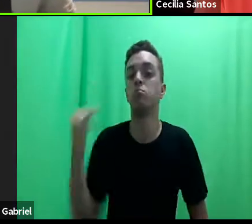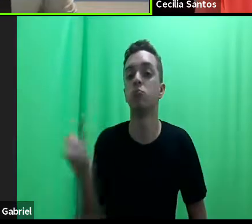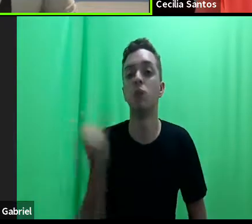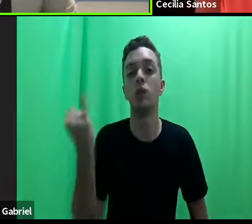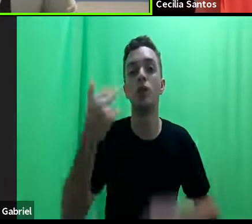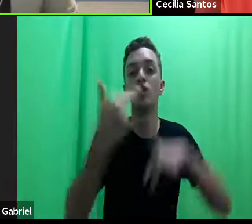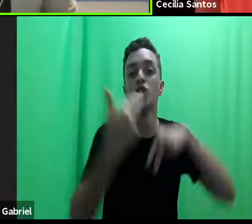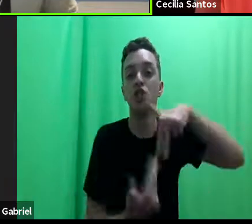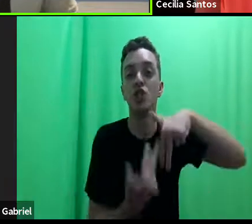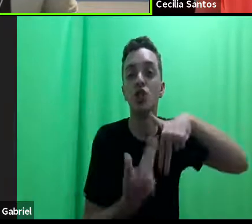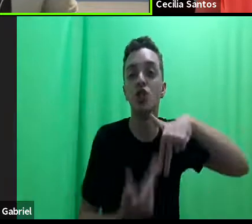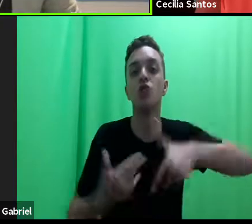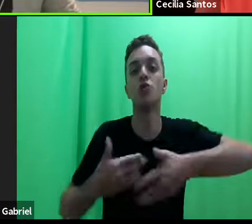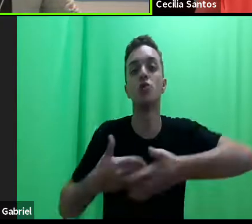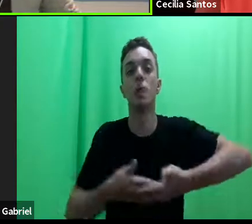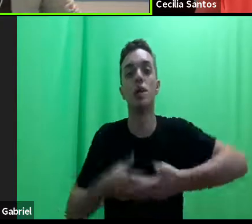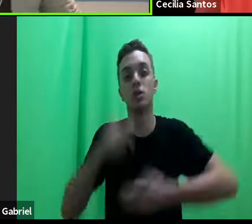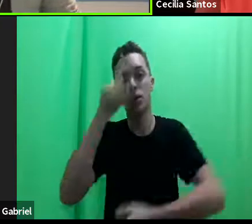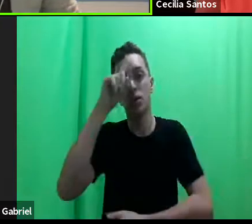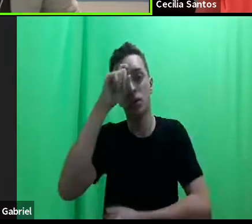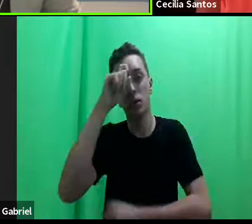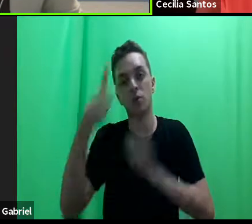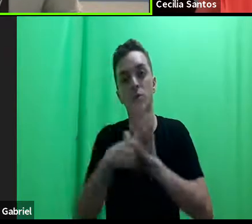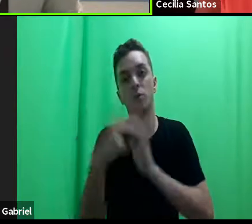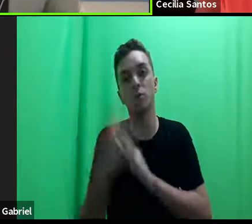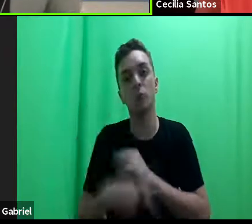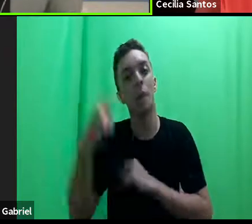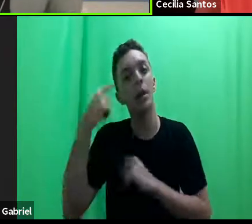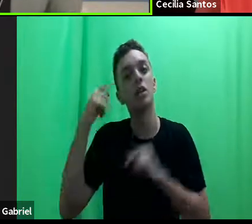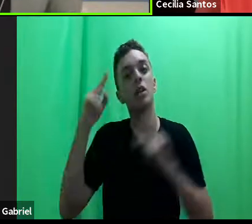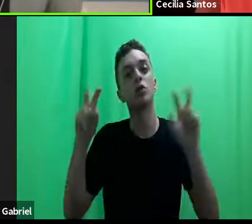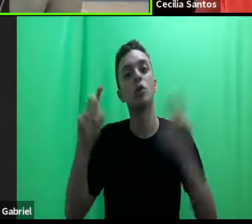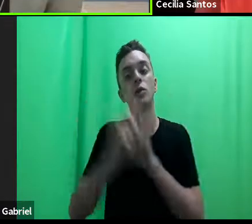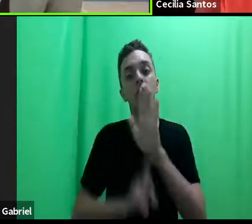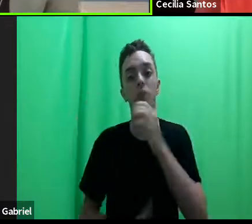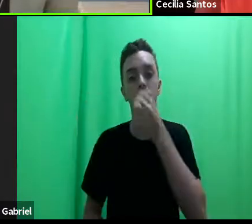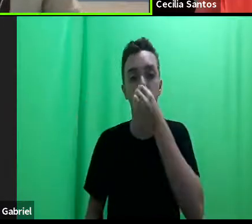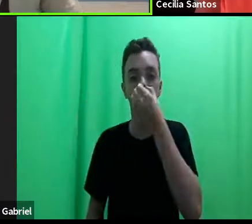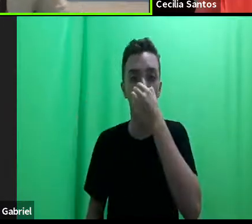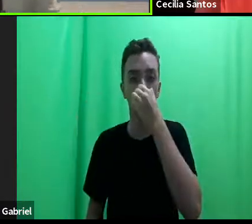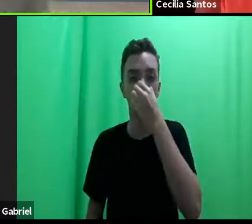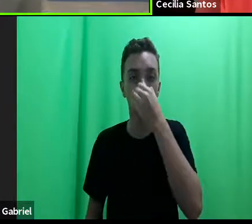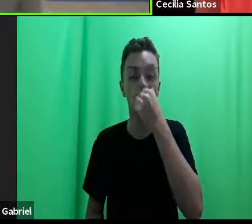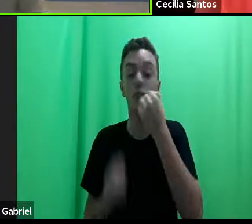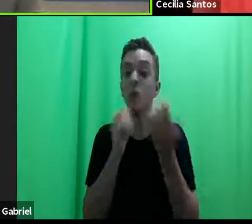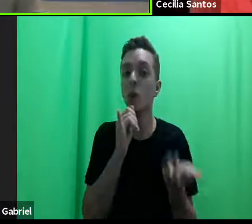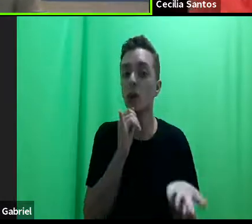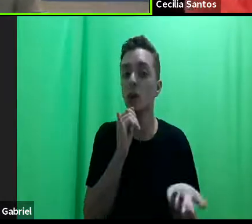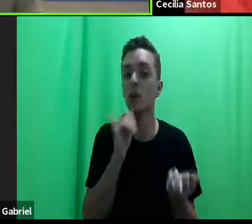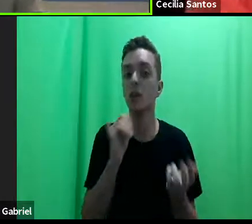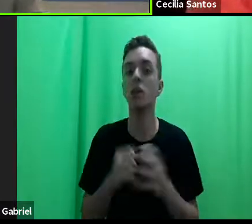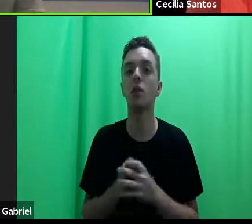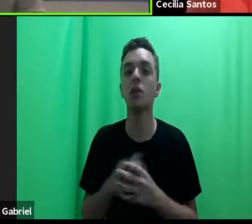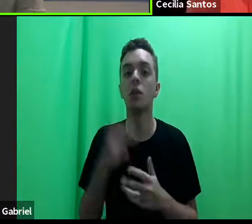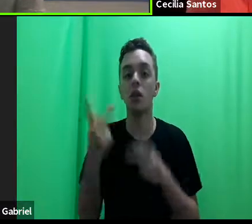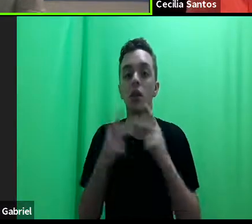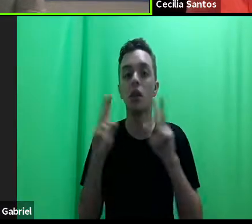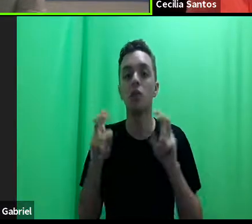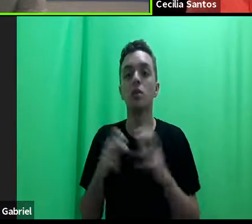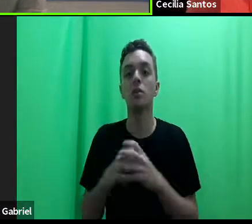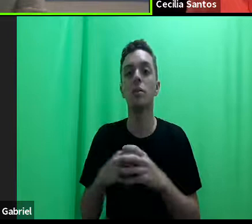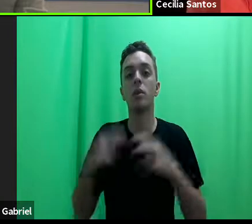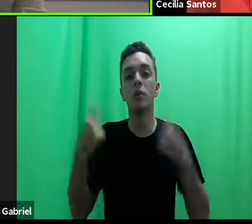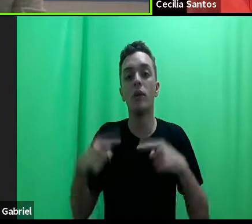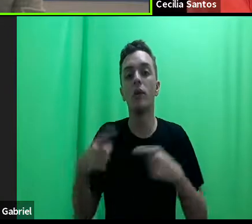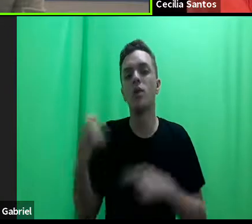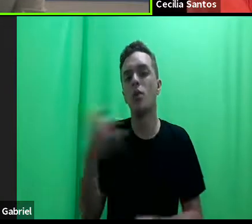maternidade e pensar sobre eles a partir do direito. Então, para dar alguns exemplos, mas a gente tem aqui resolução consensual de conflitos, novas